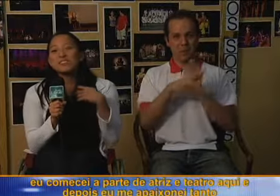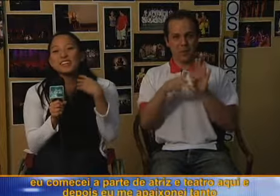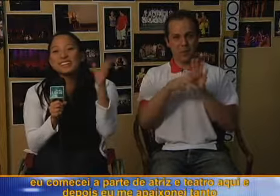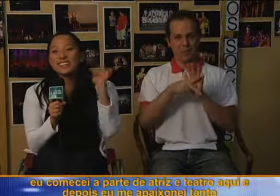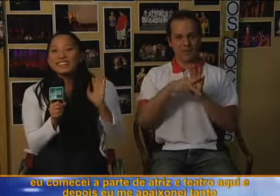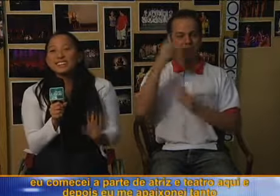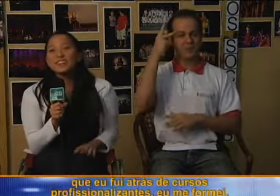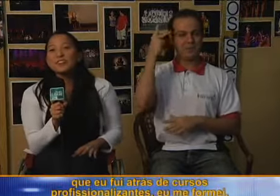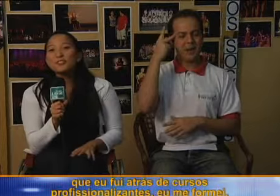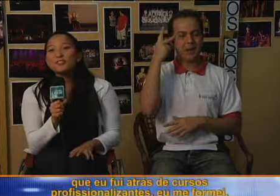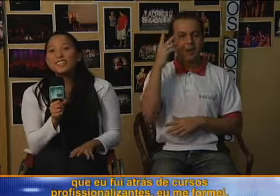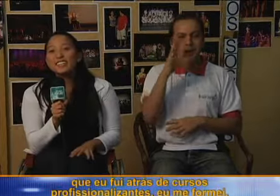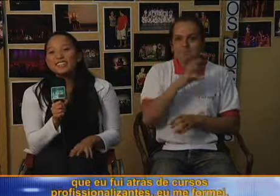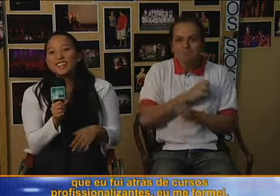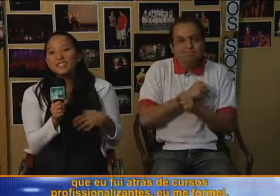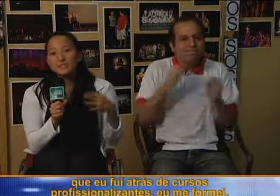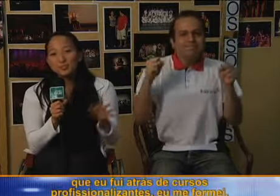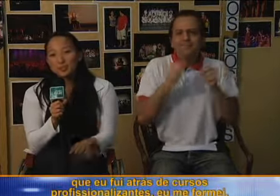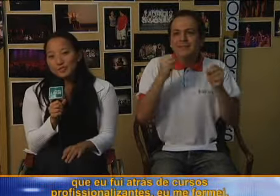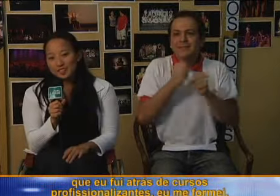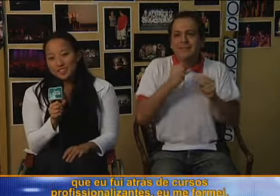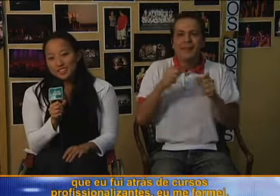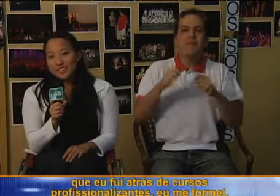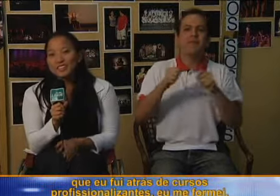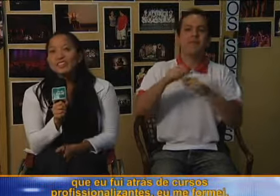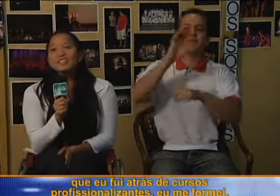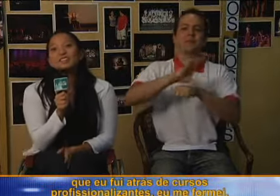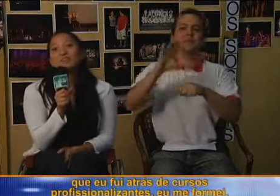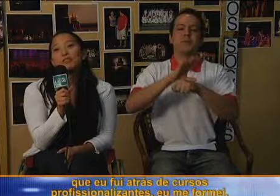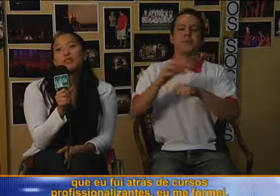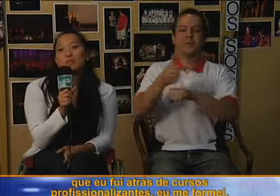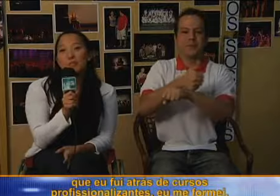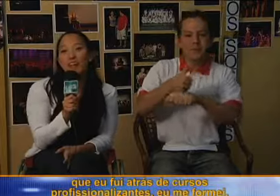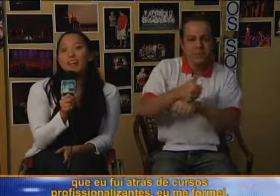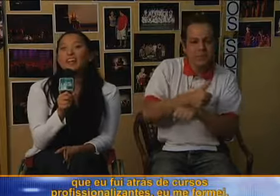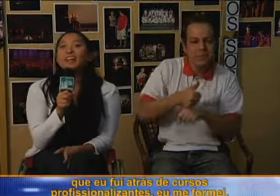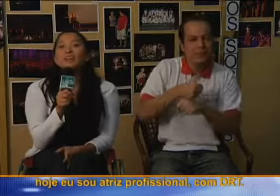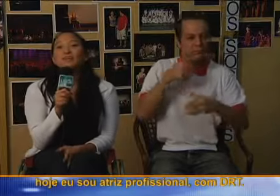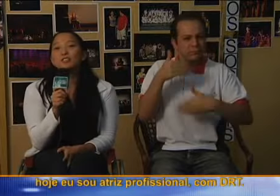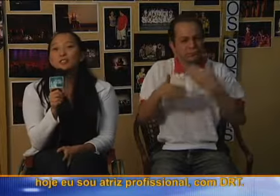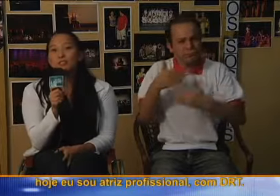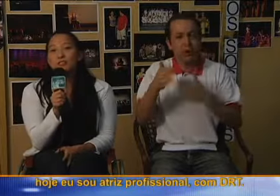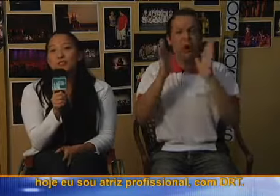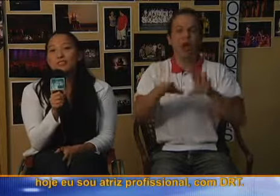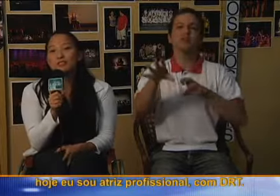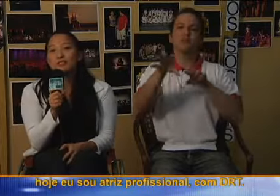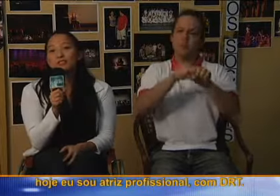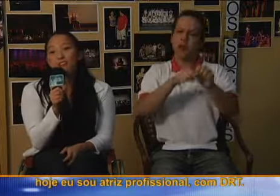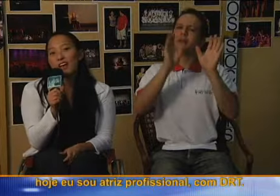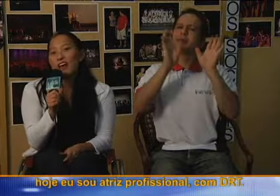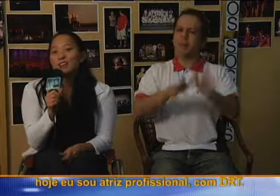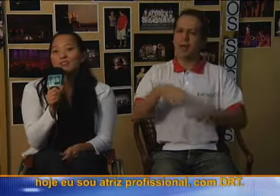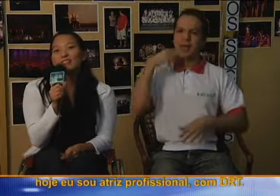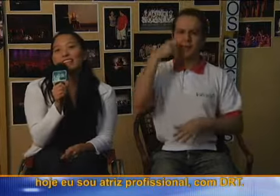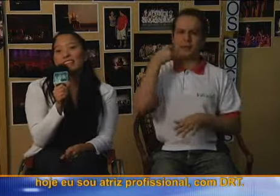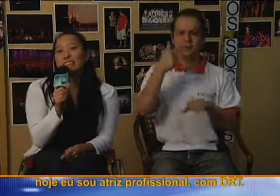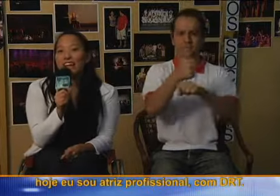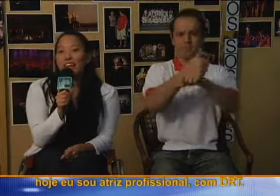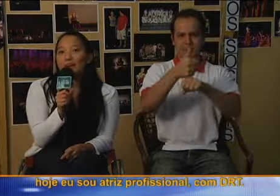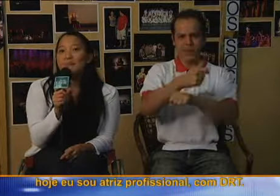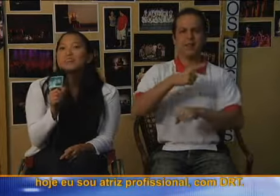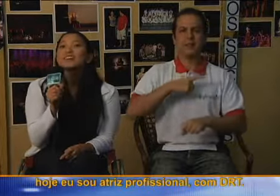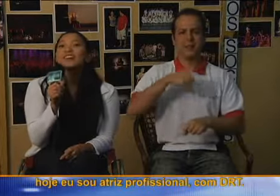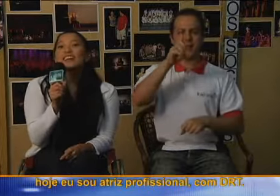eu me apaixonei tanto que eu fui atrás de cursos profissionalizantes, eu me formei. Hoje eu sou atriz profissional com